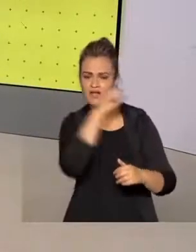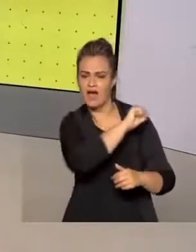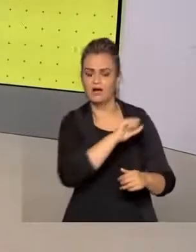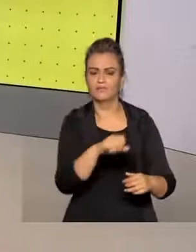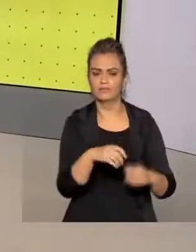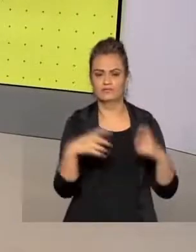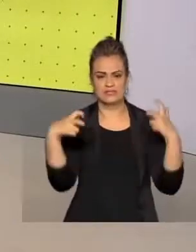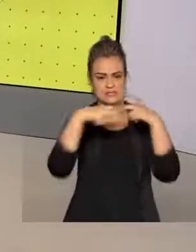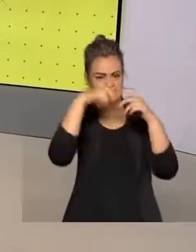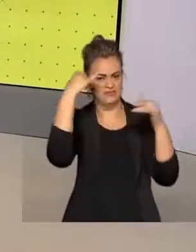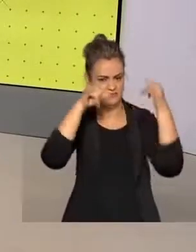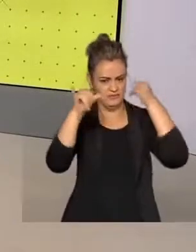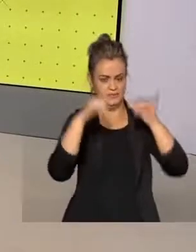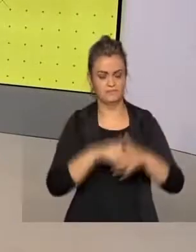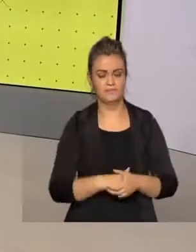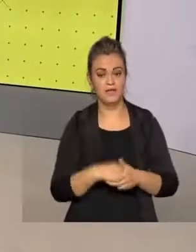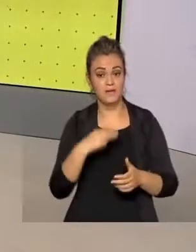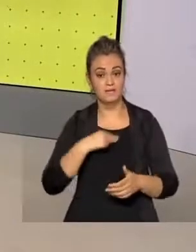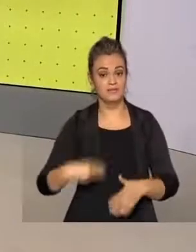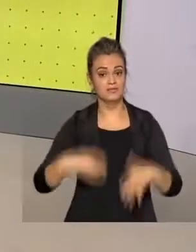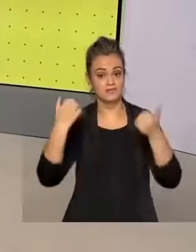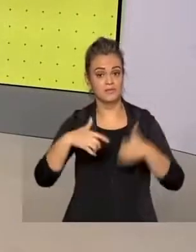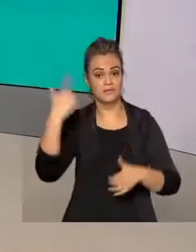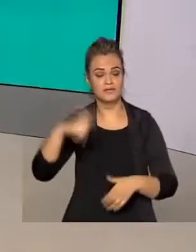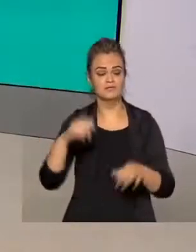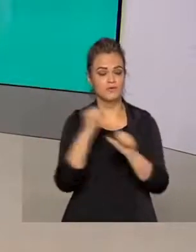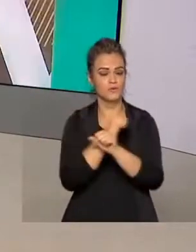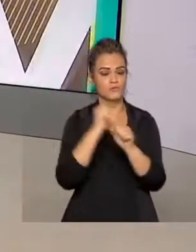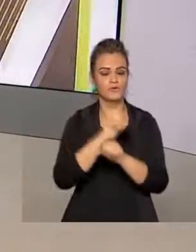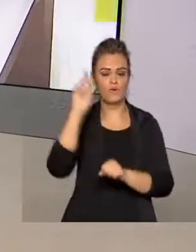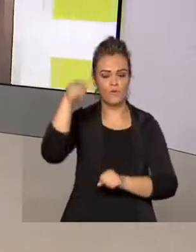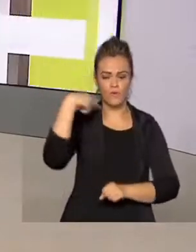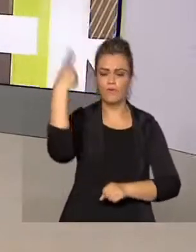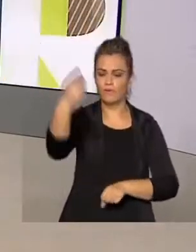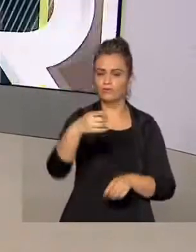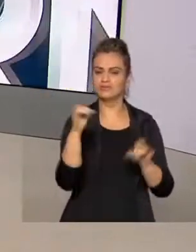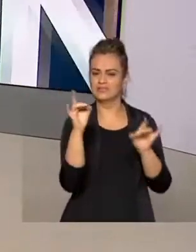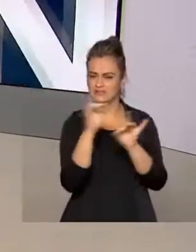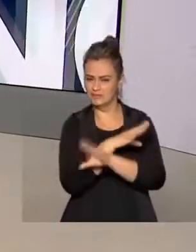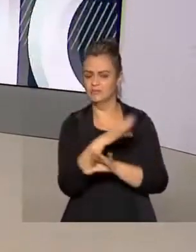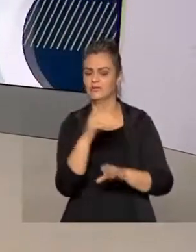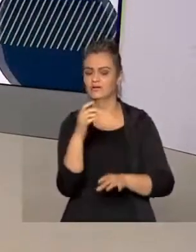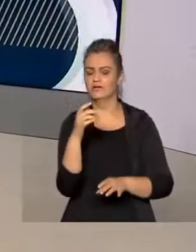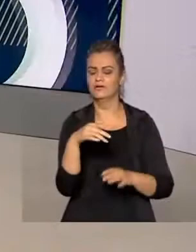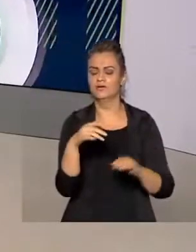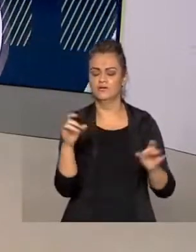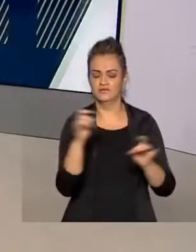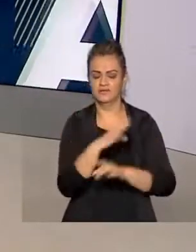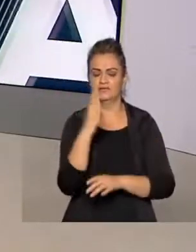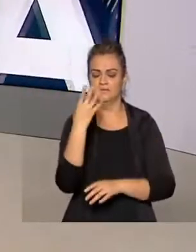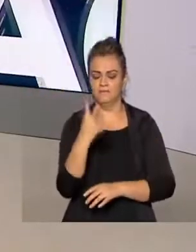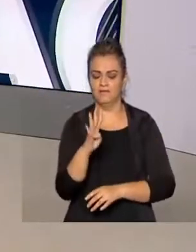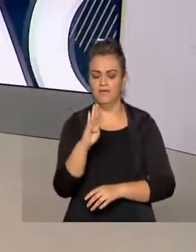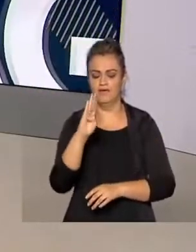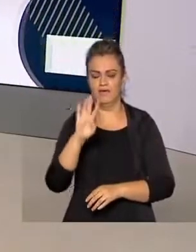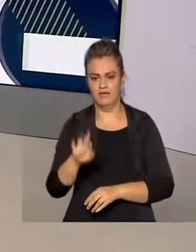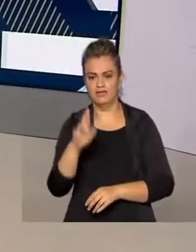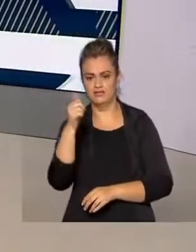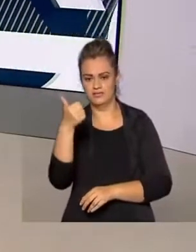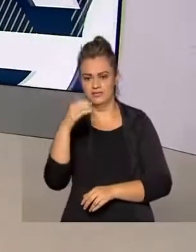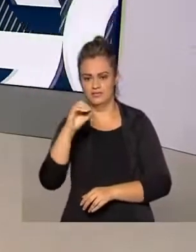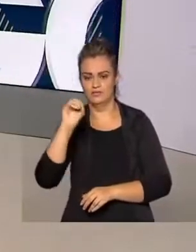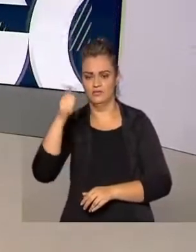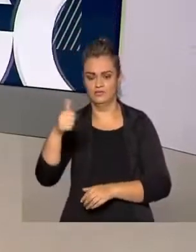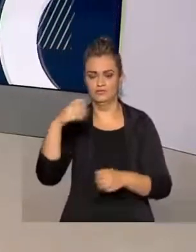o ministro citou ainda as próximas obras para serem finalizadas para finalizar a BR-101 ali no